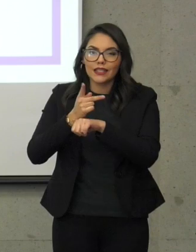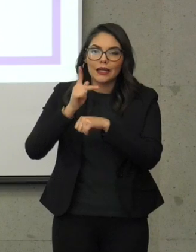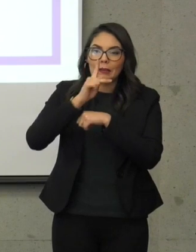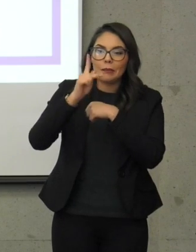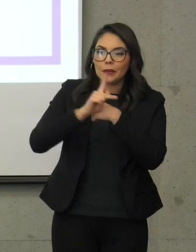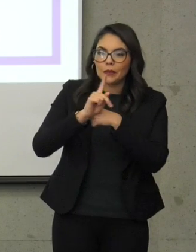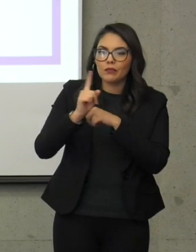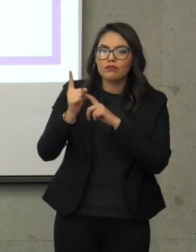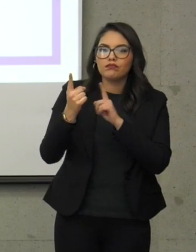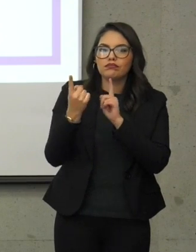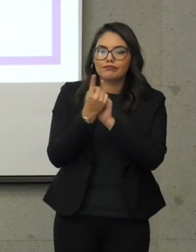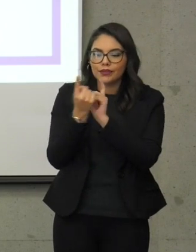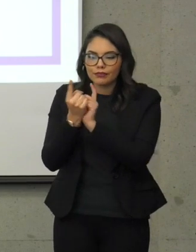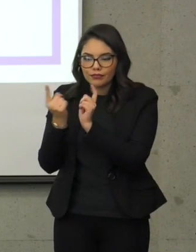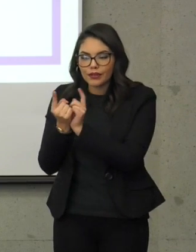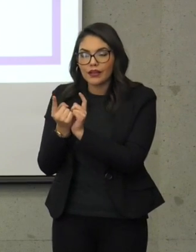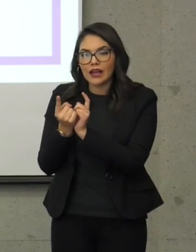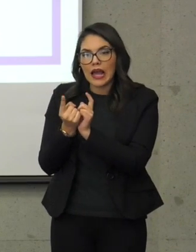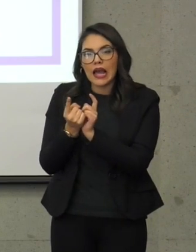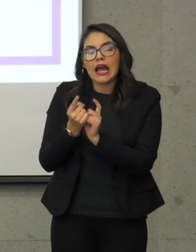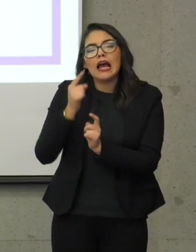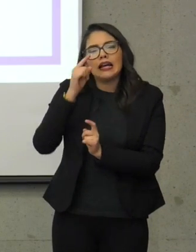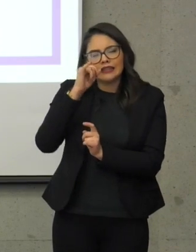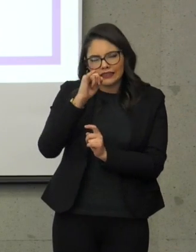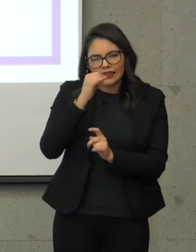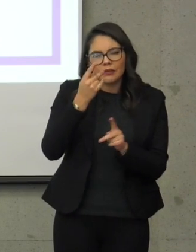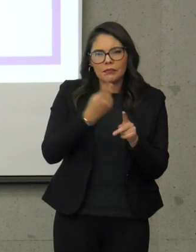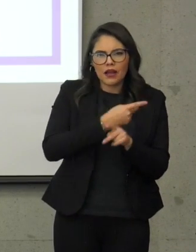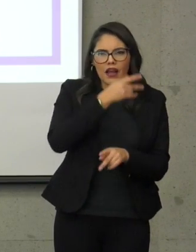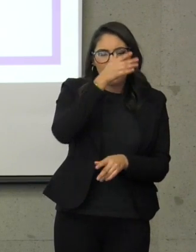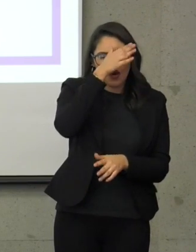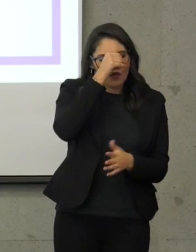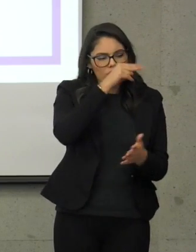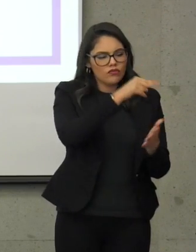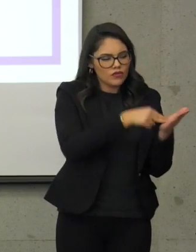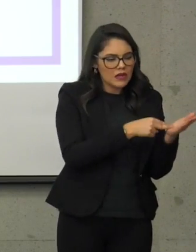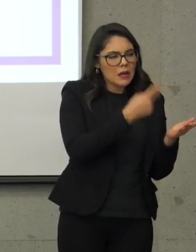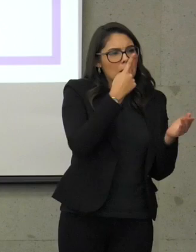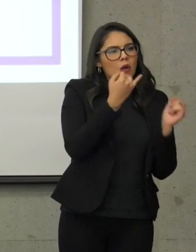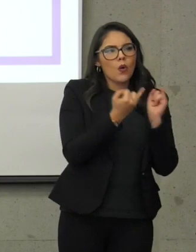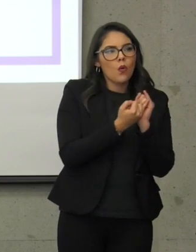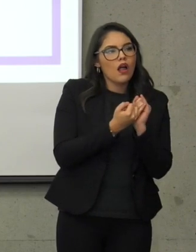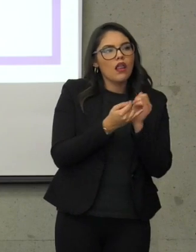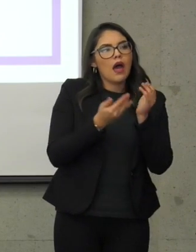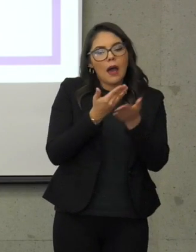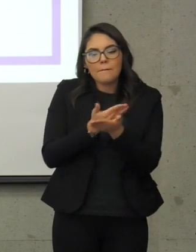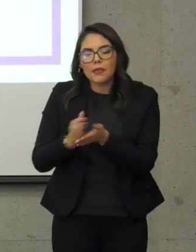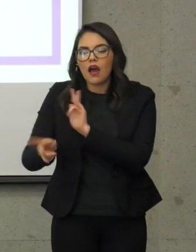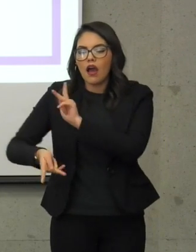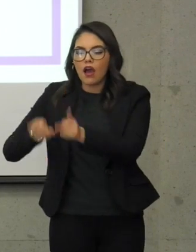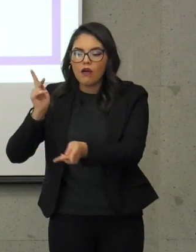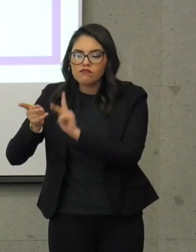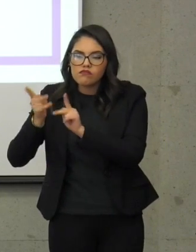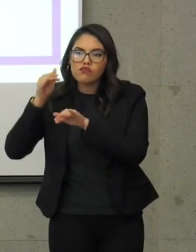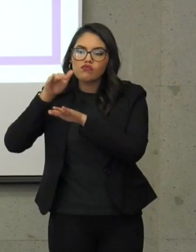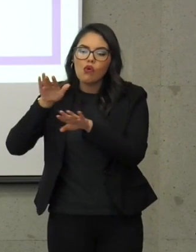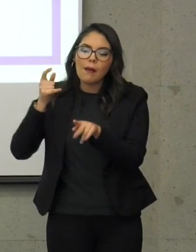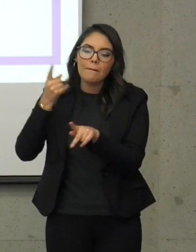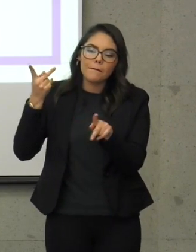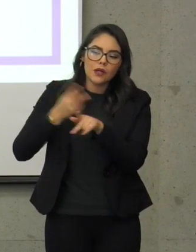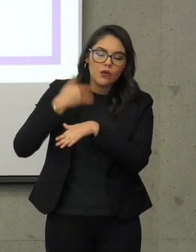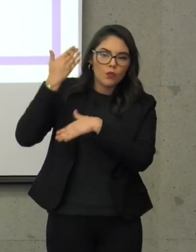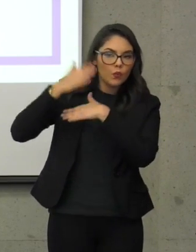formalizando con convenios, tengamos articulaciones y colaboraciones, por ejemplo, en este tema. Lo segundo, muy importante, es